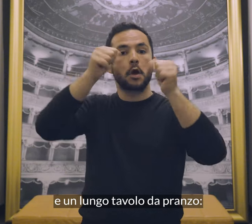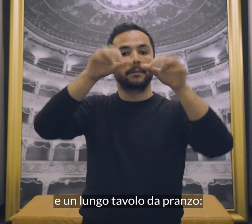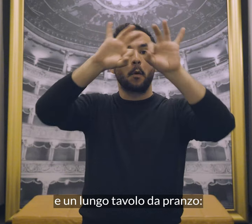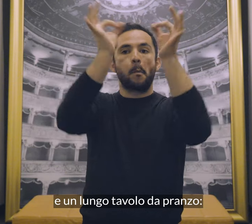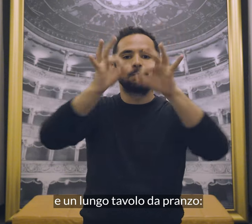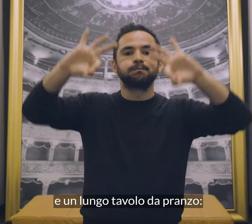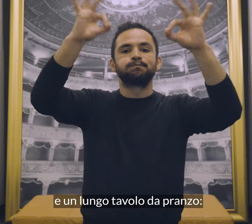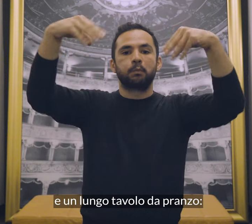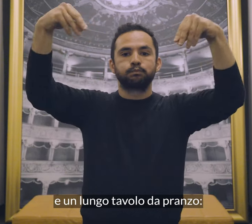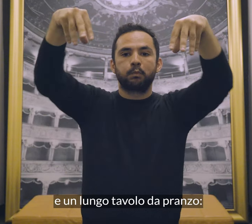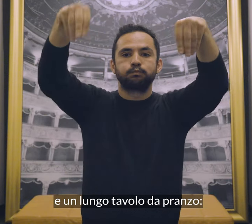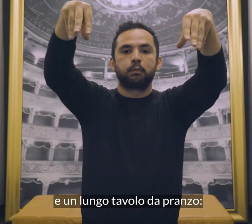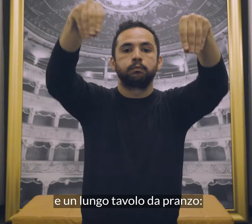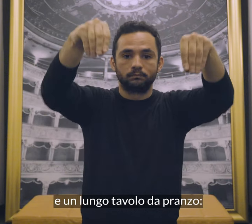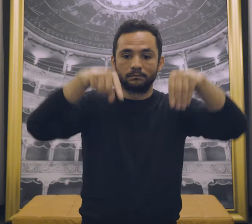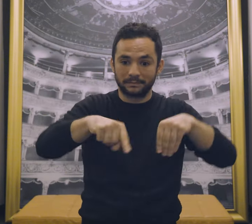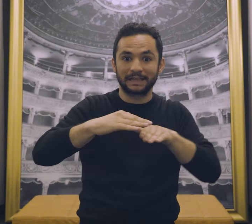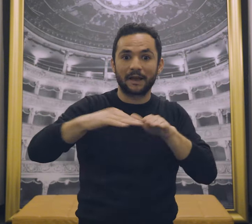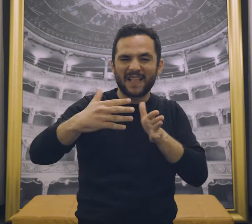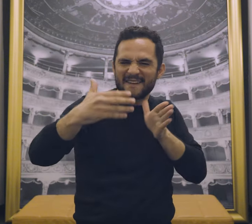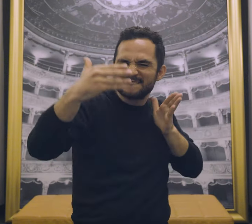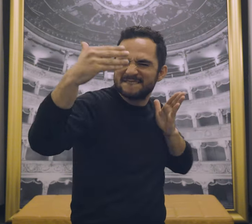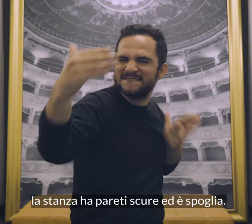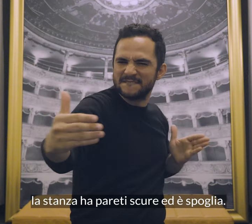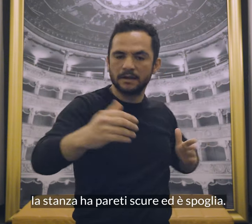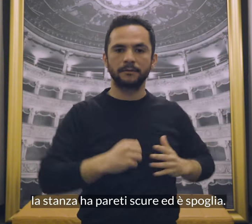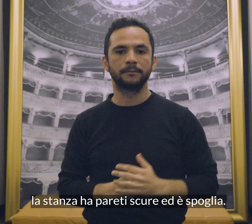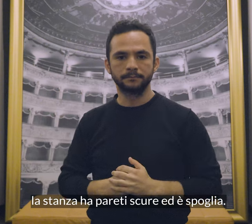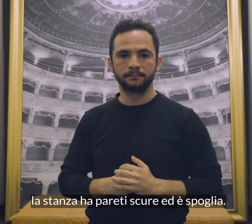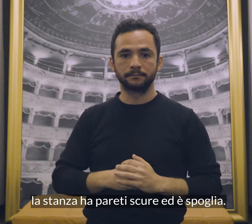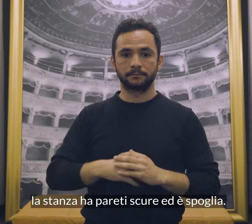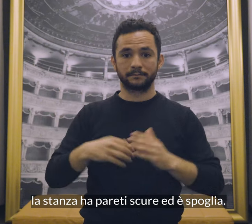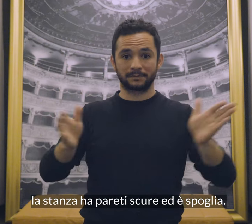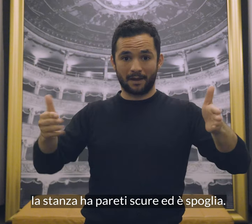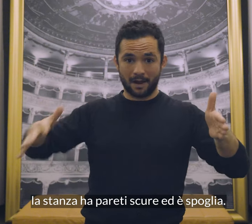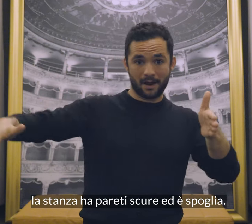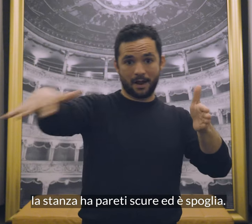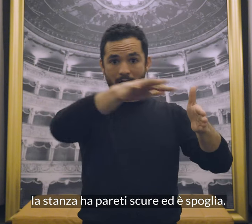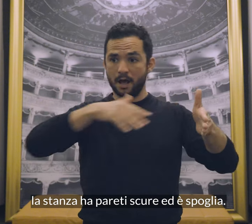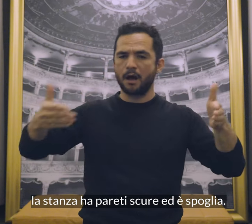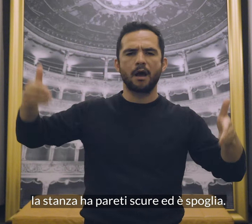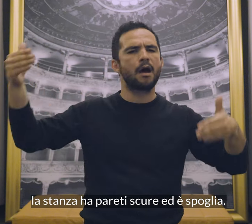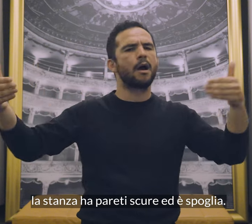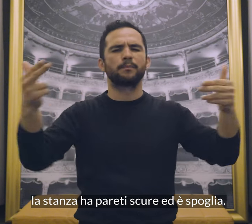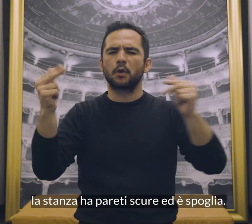lungo tavolo da pranzo. La stanza ha pareti scure ed espoglia.